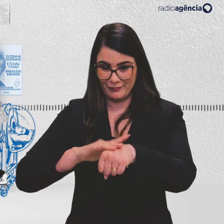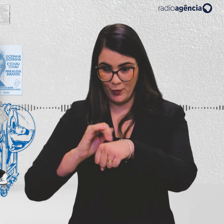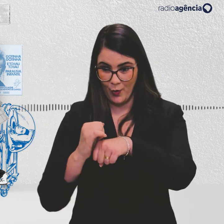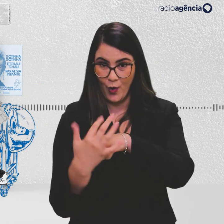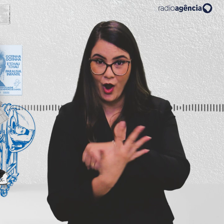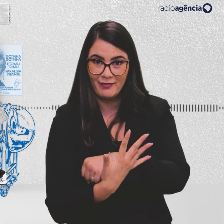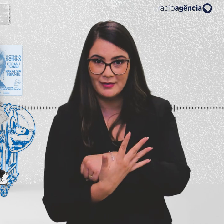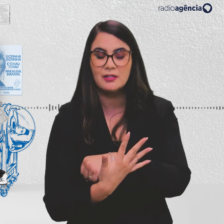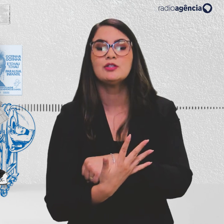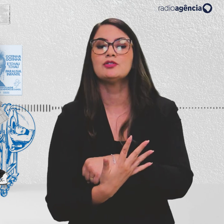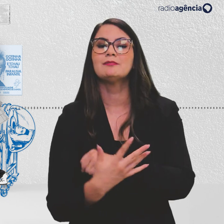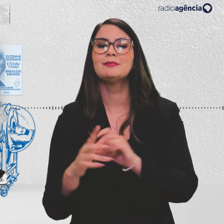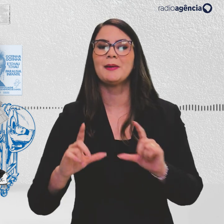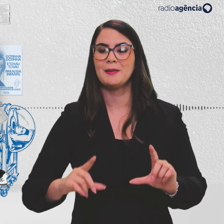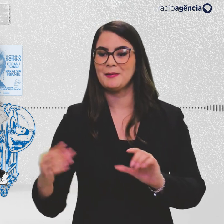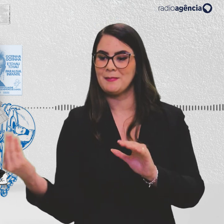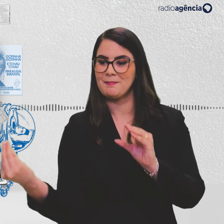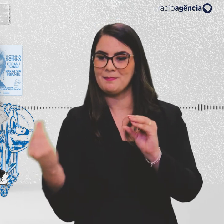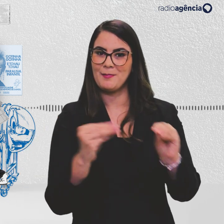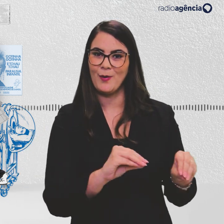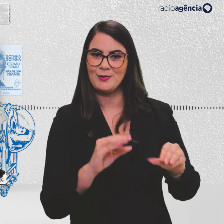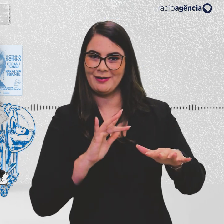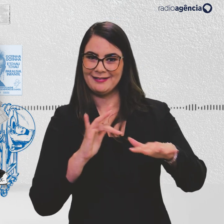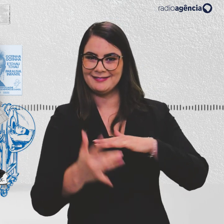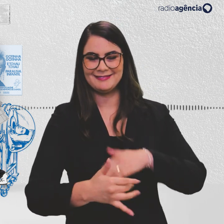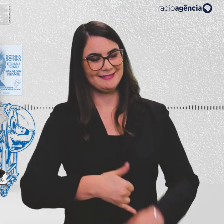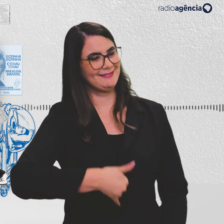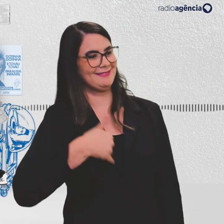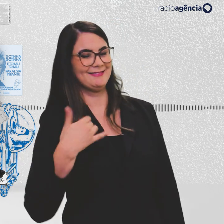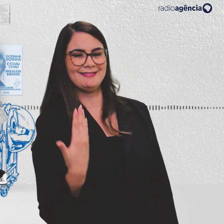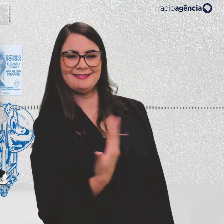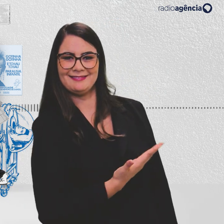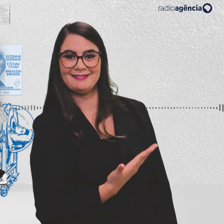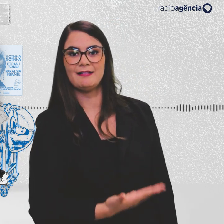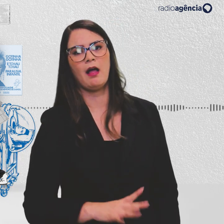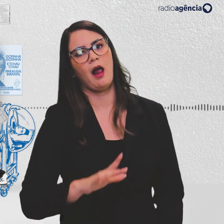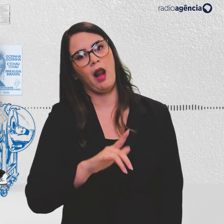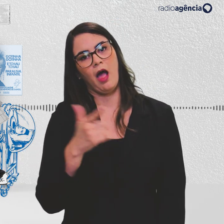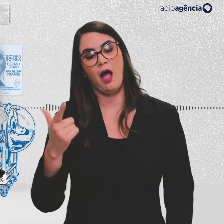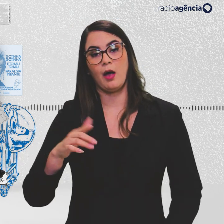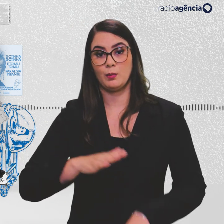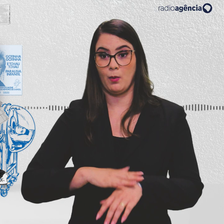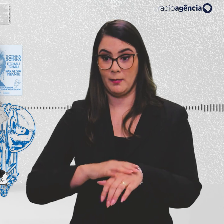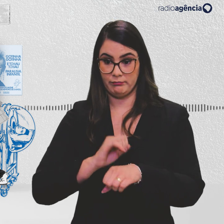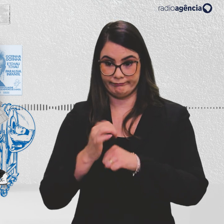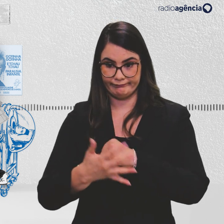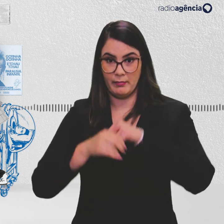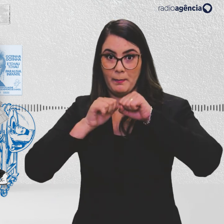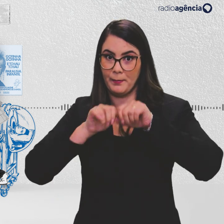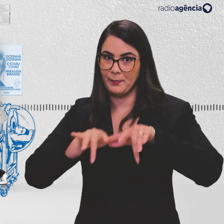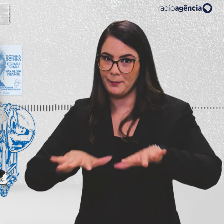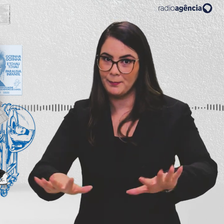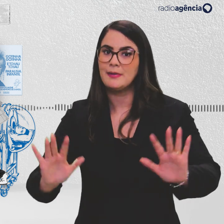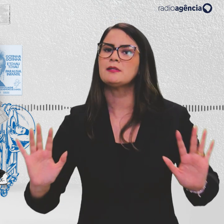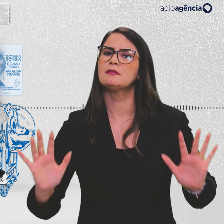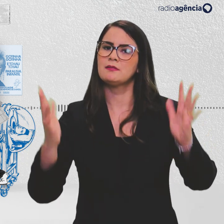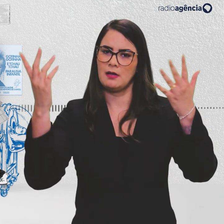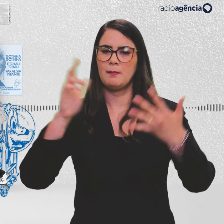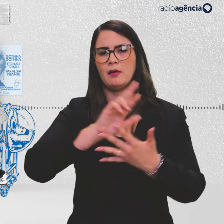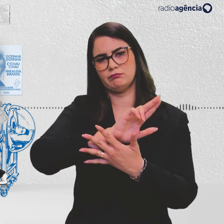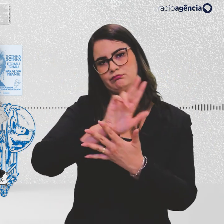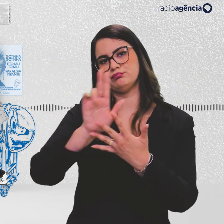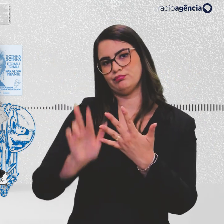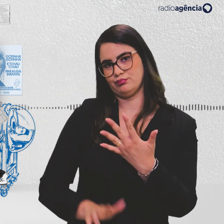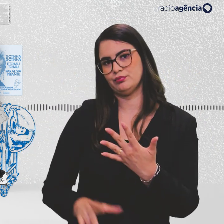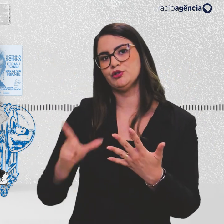-19 e postou cheio de orgulho nas redes sociais, hein? É claro que no meio da pandemia a gente também estava celebrando muitas outras